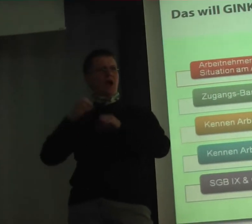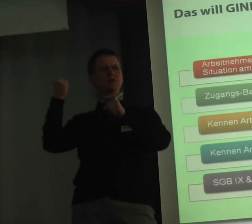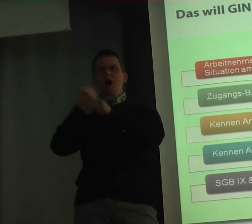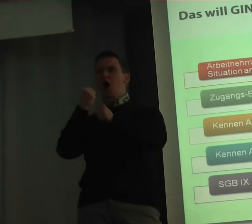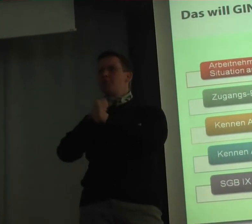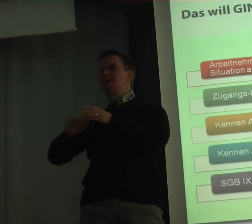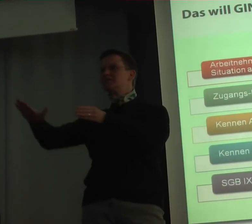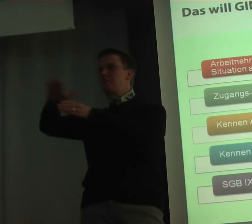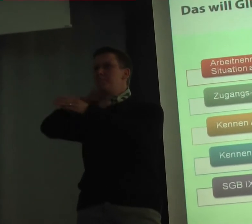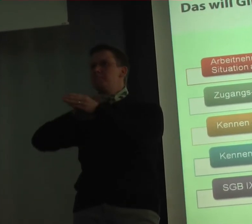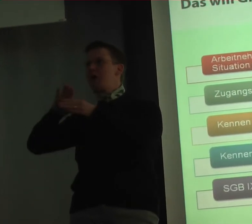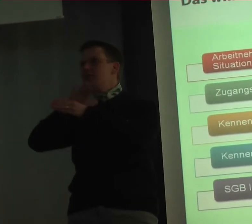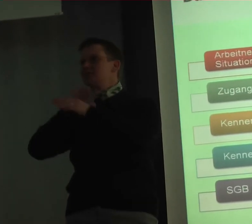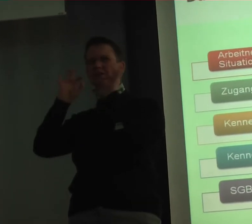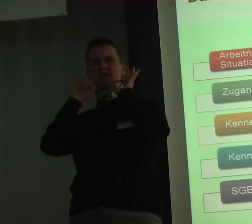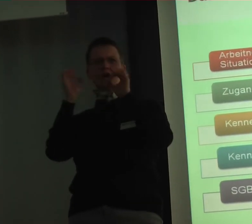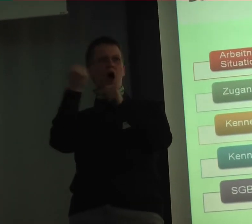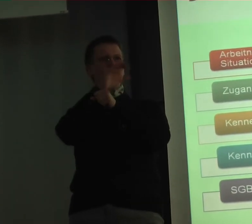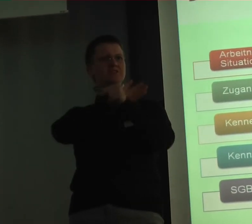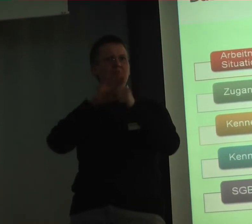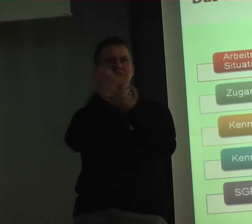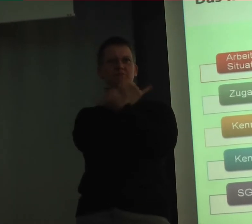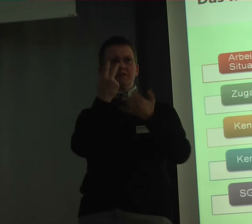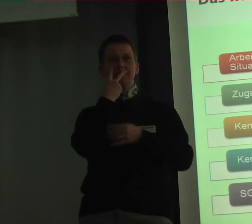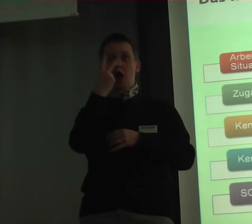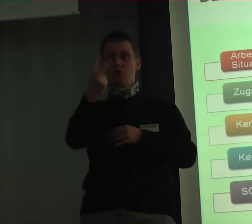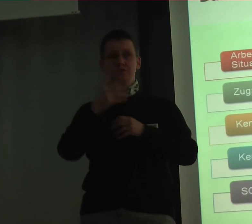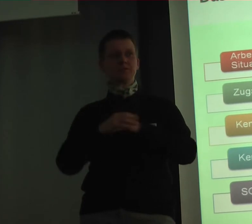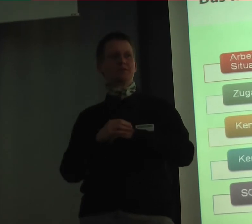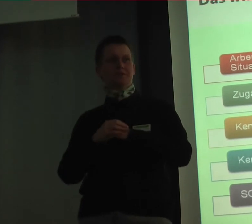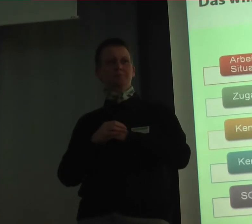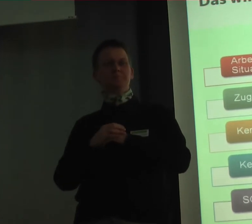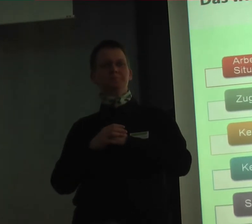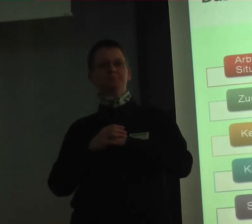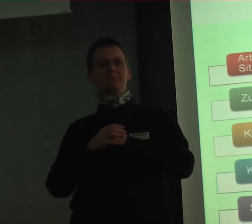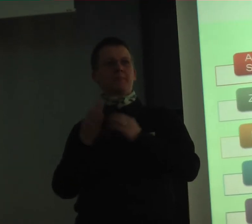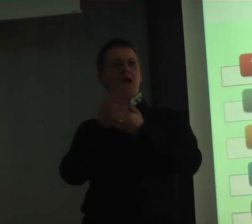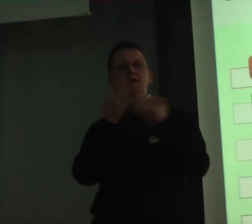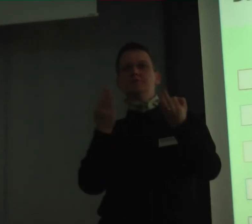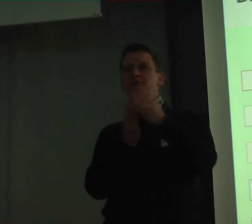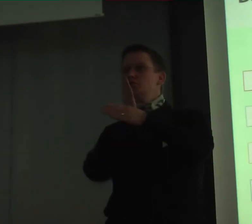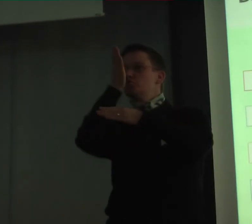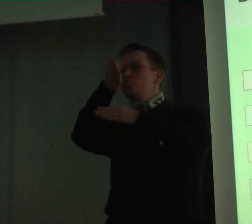Wie sieht der konkrete Arbeitsplatz von Menschen mit Hörschädigung aus? Wie sehen die Zugangsbarrieren aus?